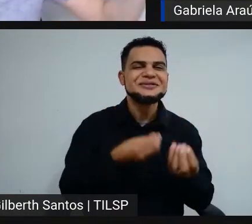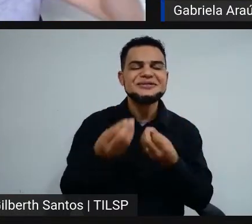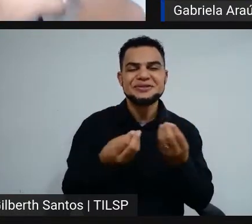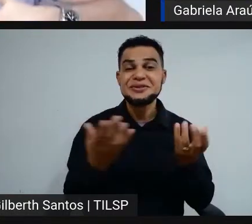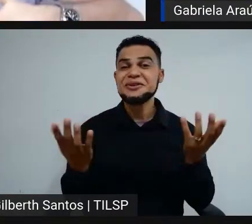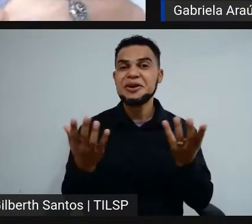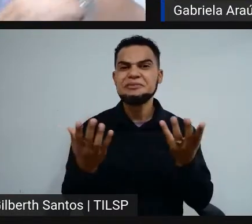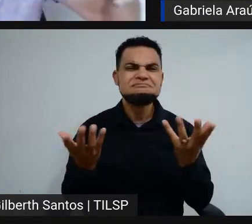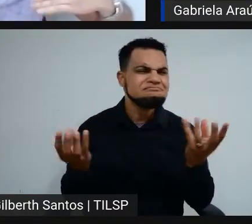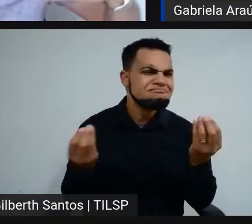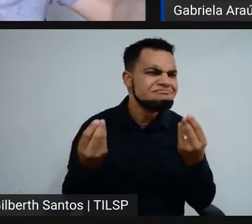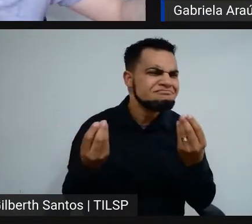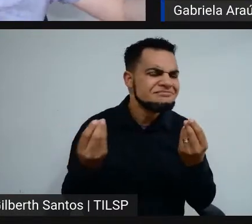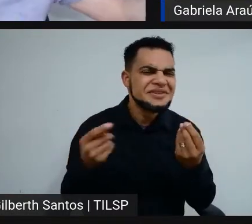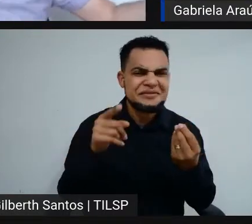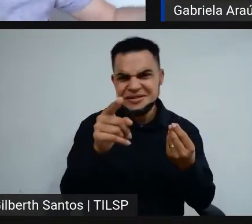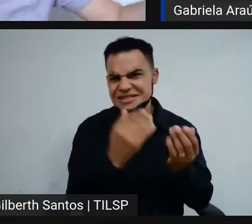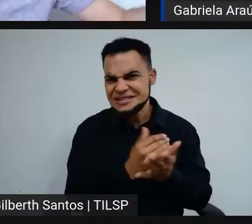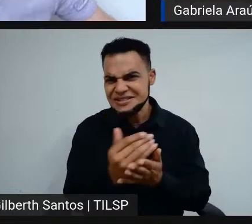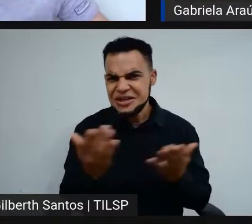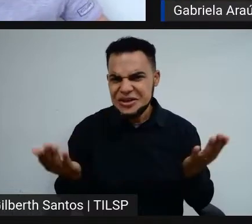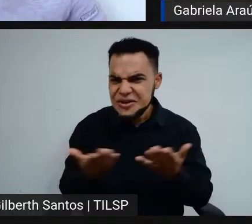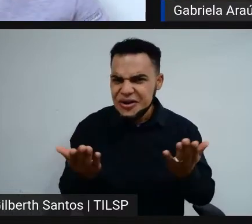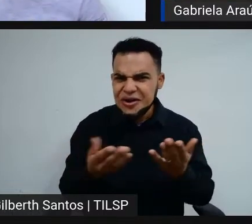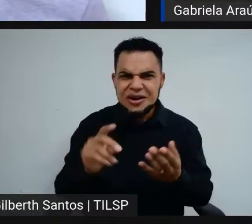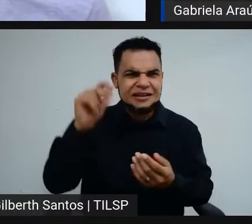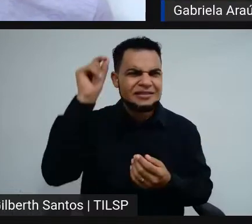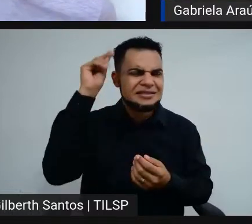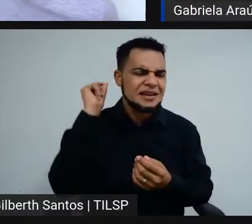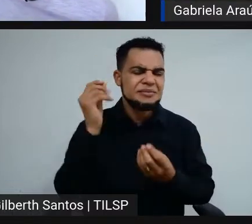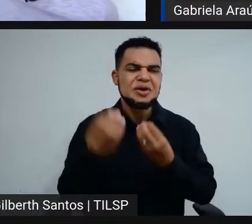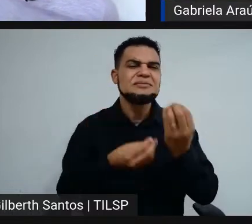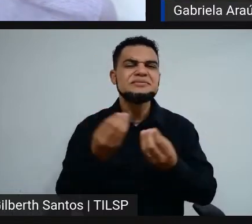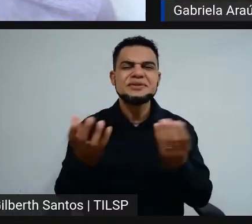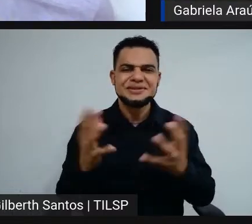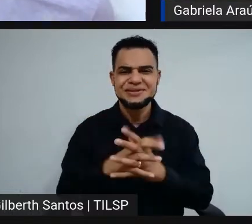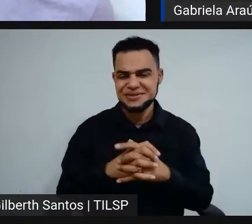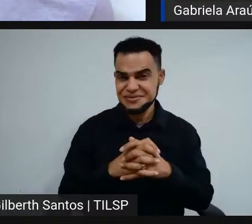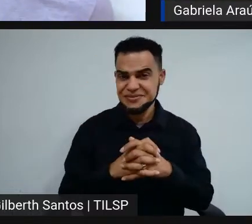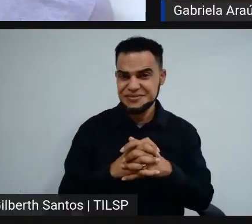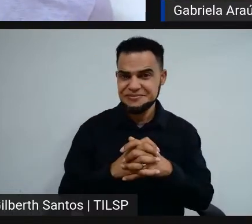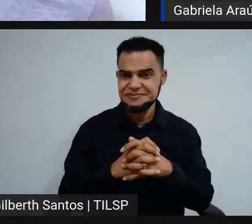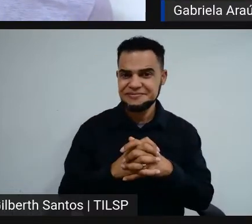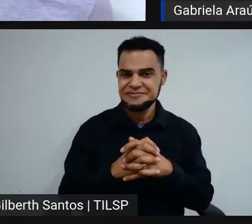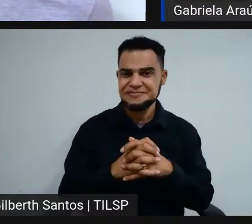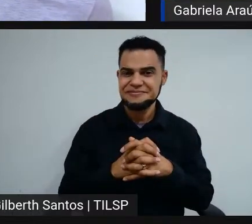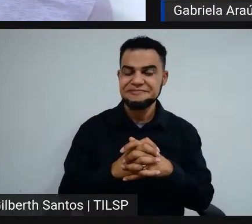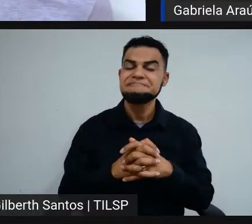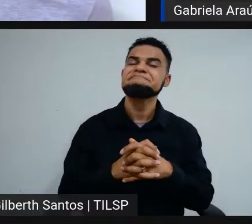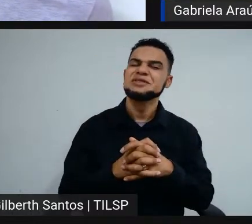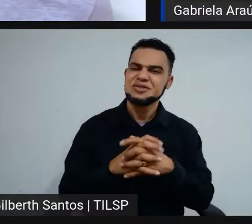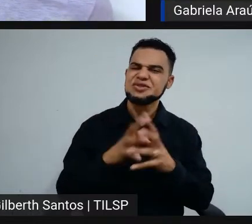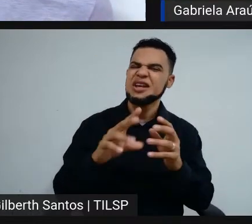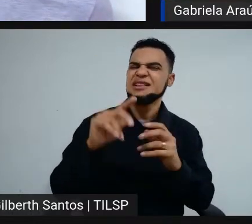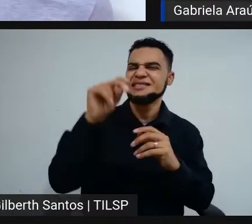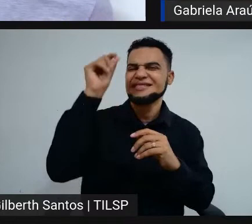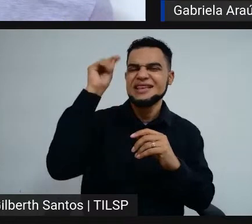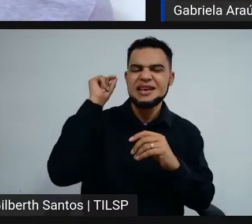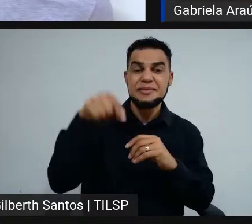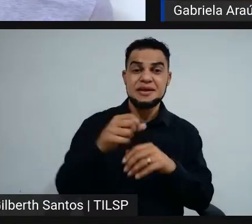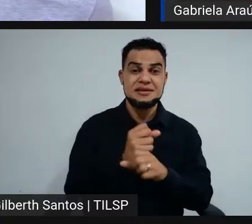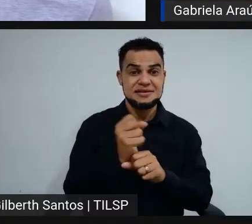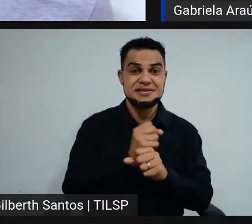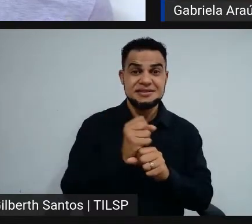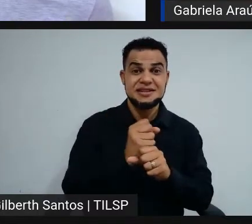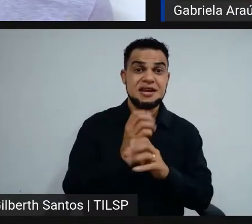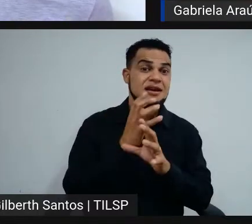Como assim? Você começou lá agora, faz tempo? Como é que foi isso? Faz um tempo. Esse ano vai fazer cinco anos que